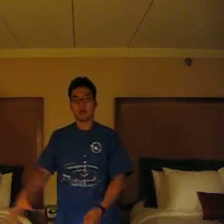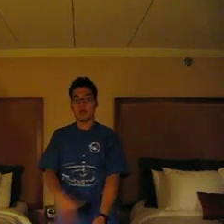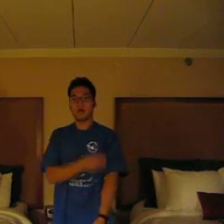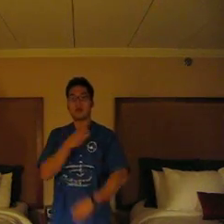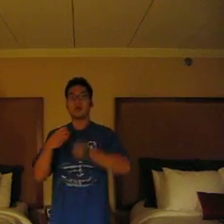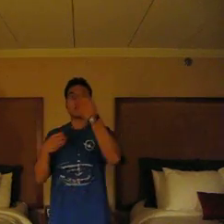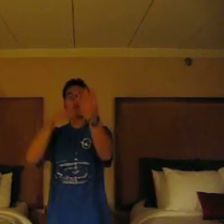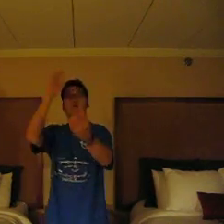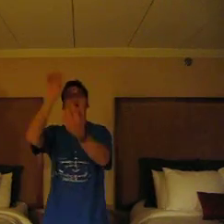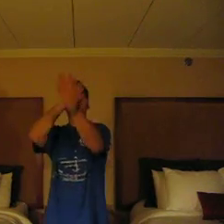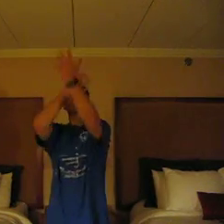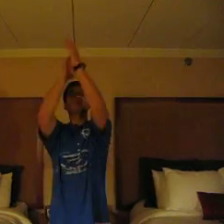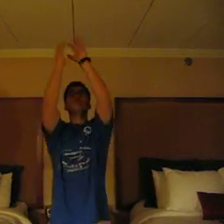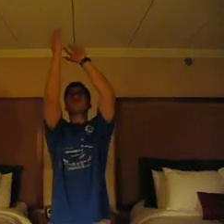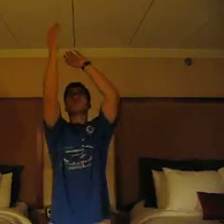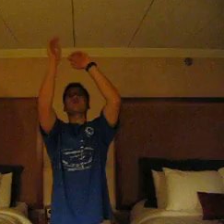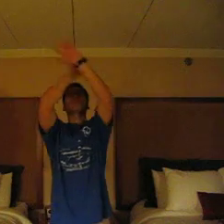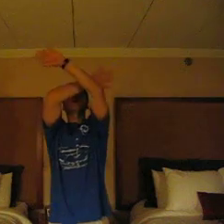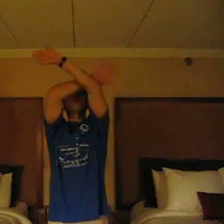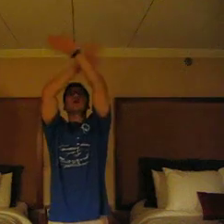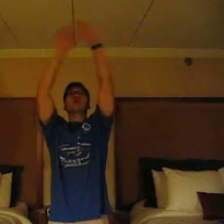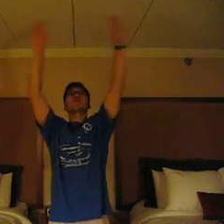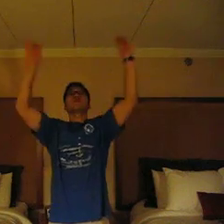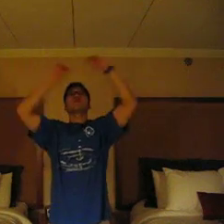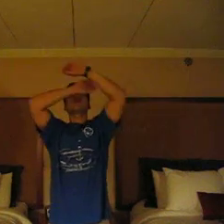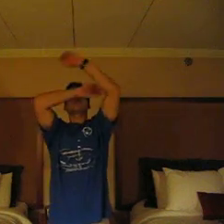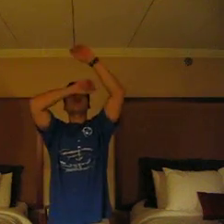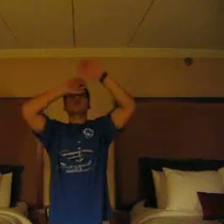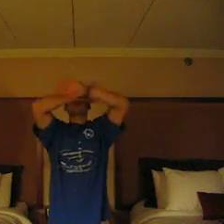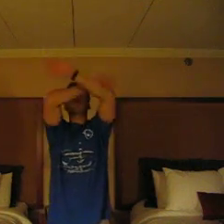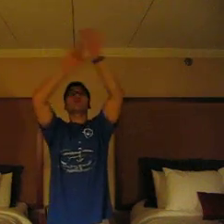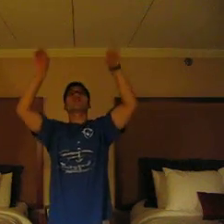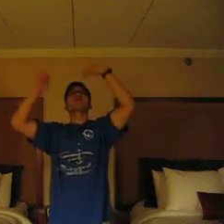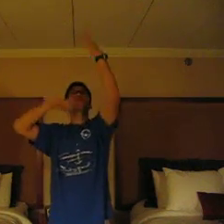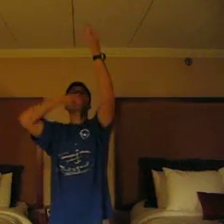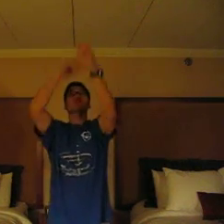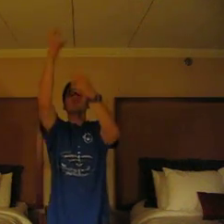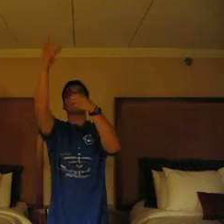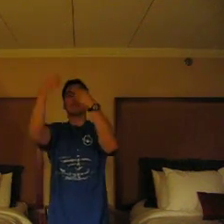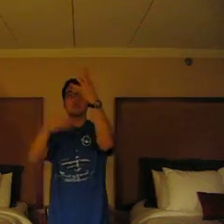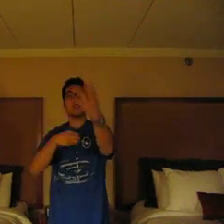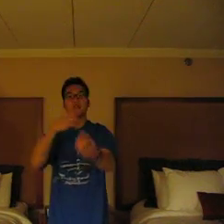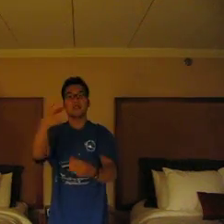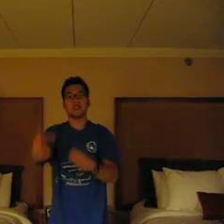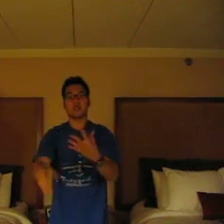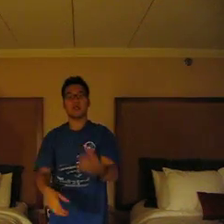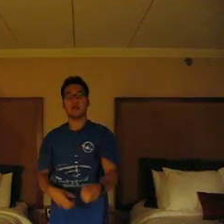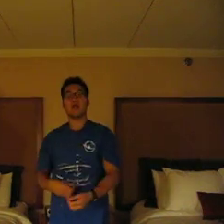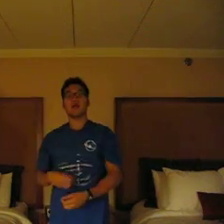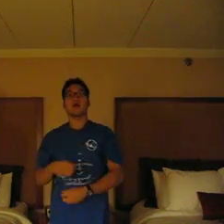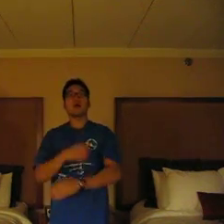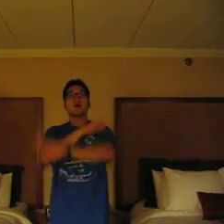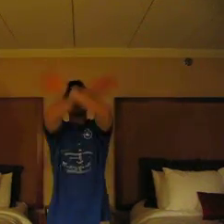거룩한 불꽃 바늘로 바늘로 바늘로 Theme 하나